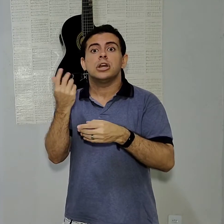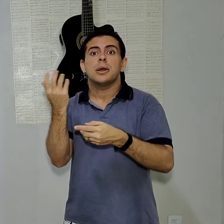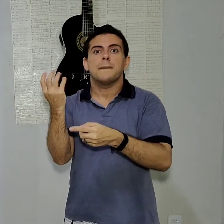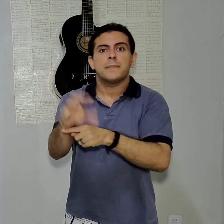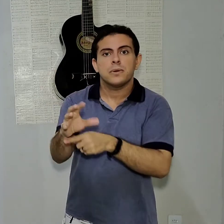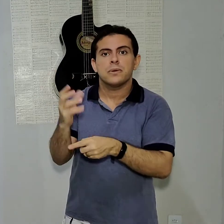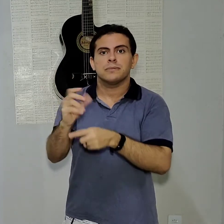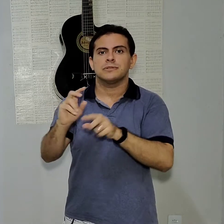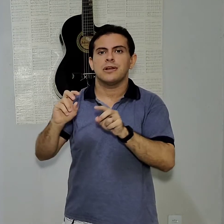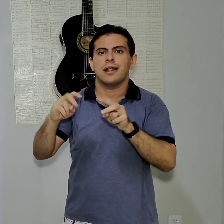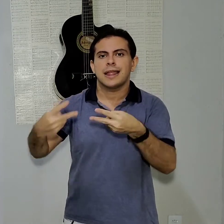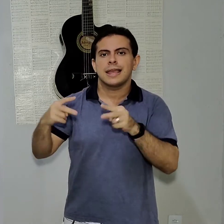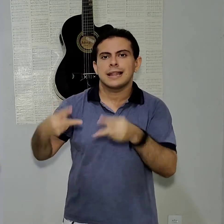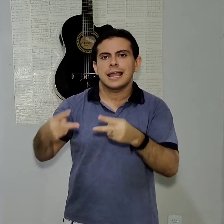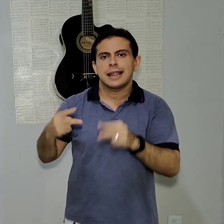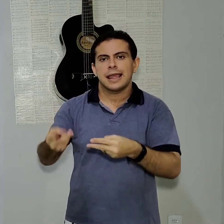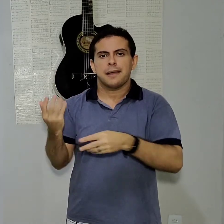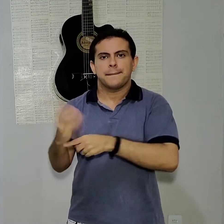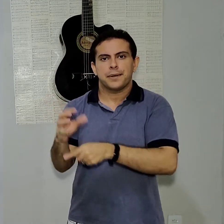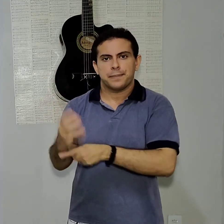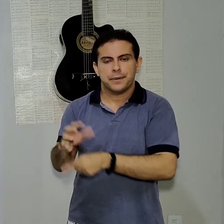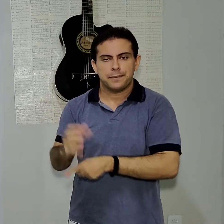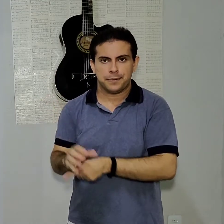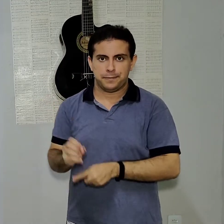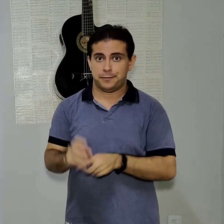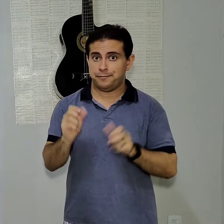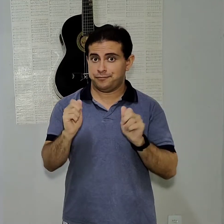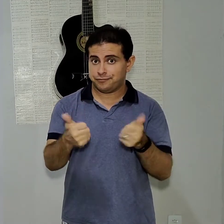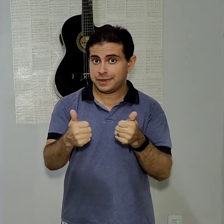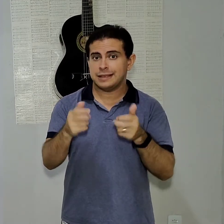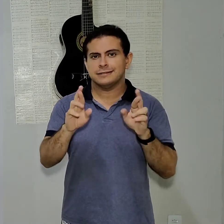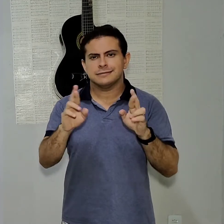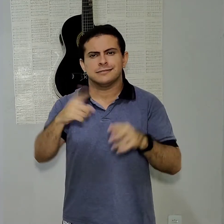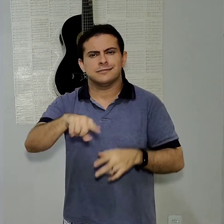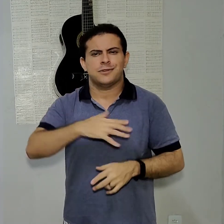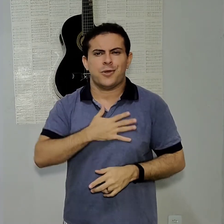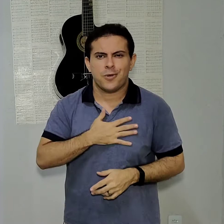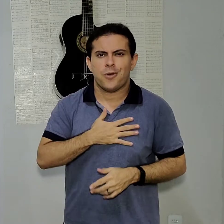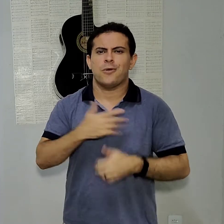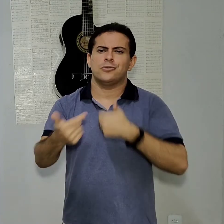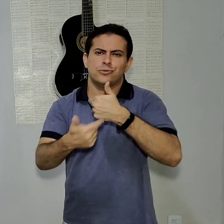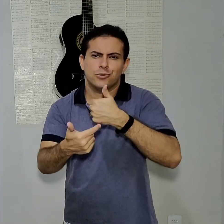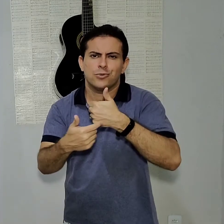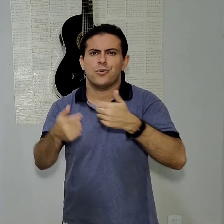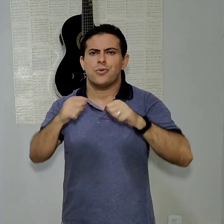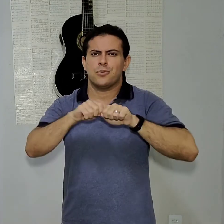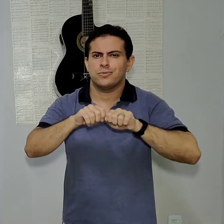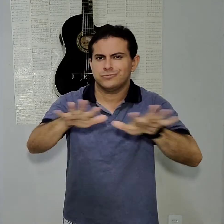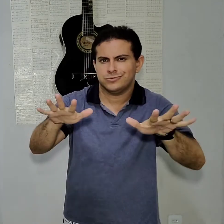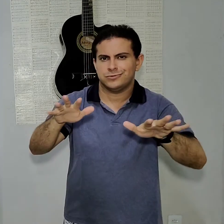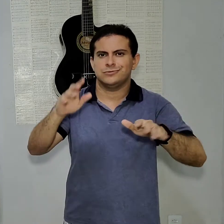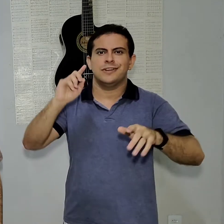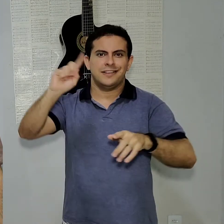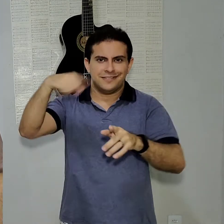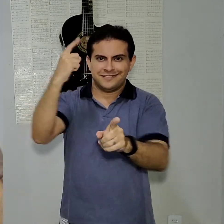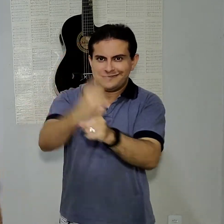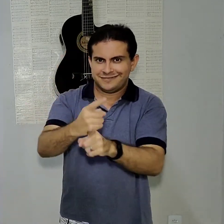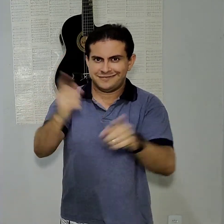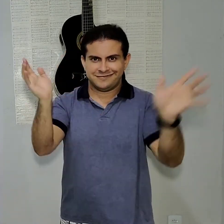preços. Tá ok, galera? Então, espero que vocês tenham gostado. Então, curta aí. Compartilhe o vídeo. E até a próxima. Valeu! Tchau!